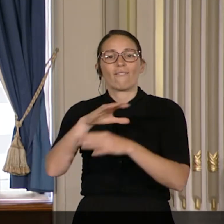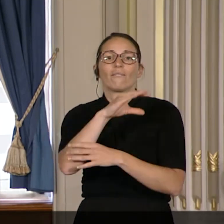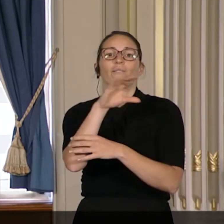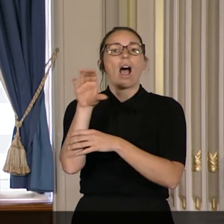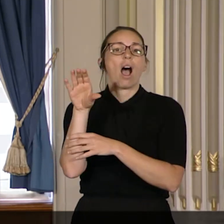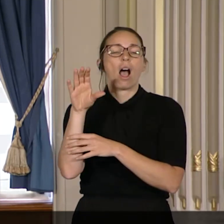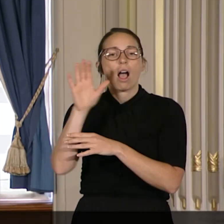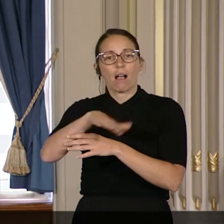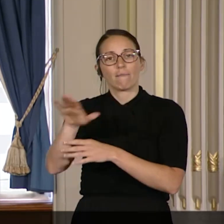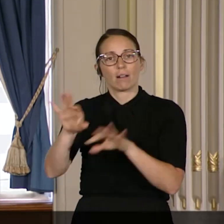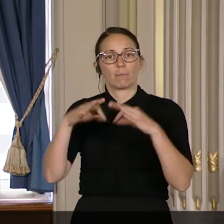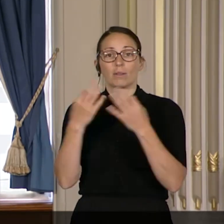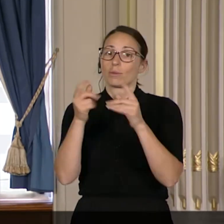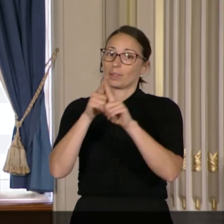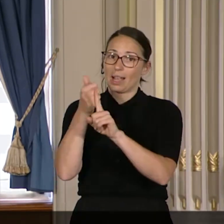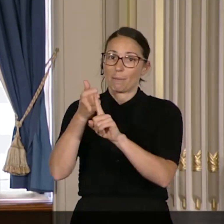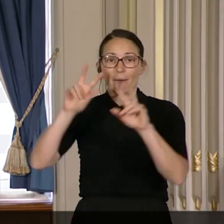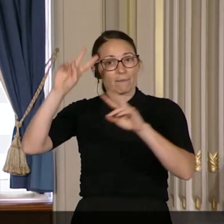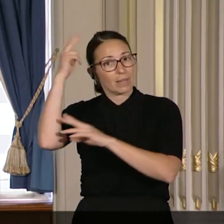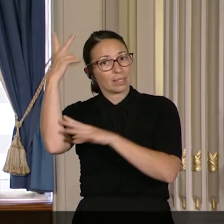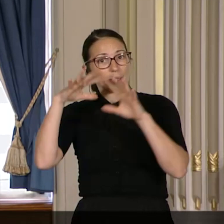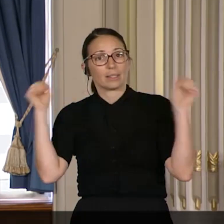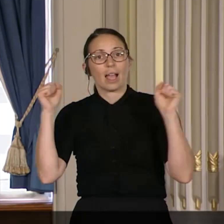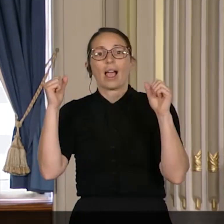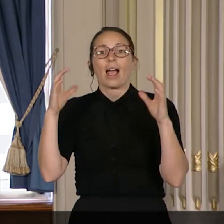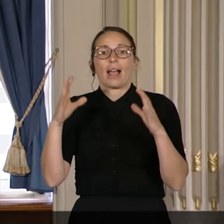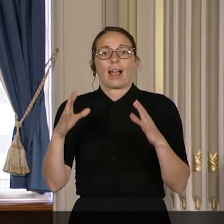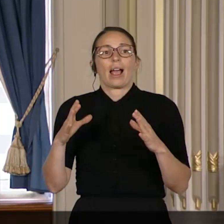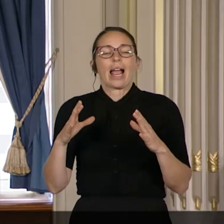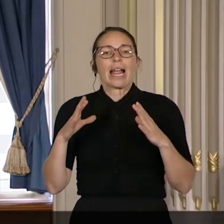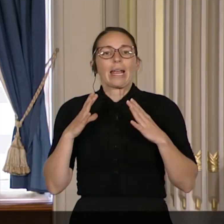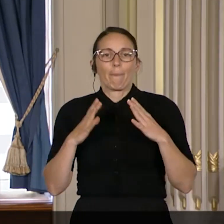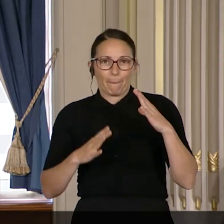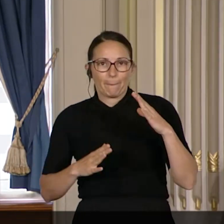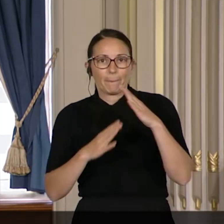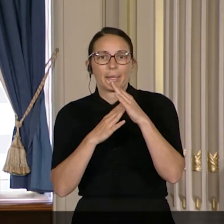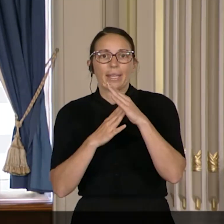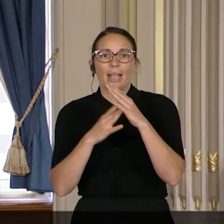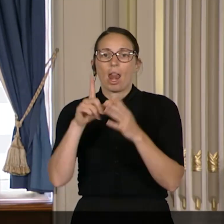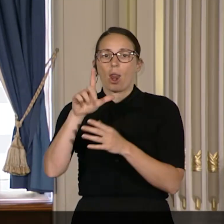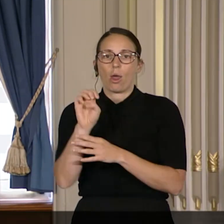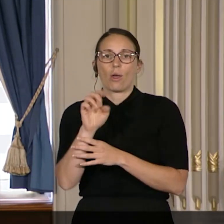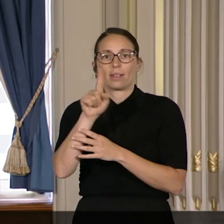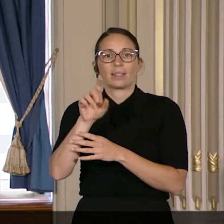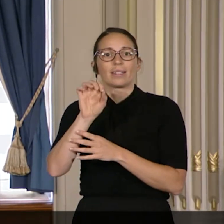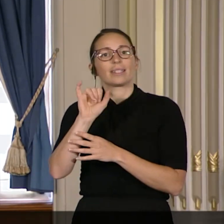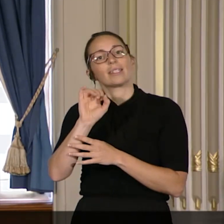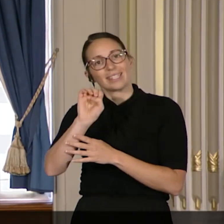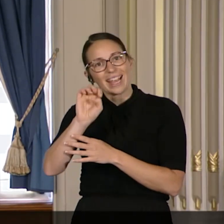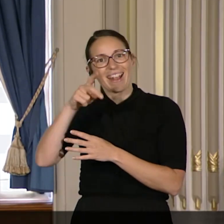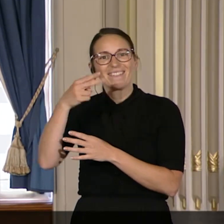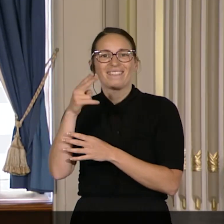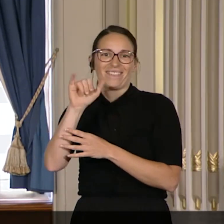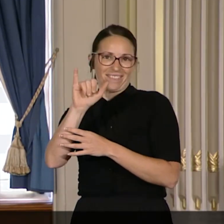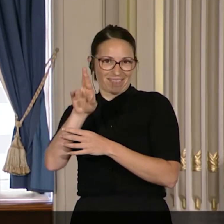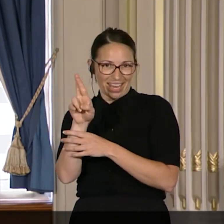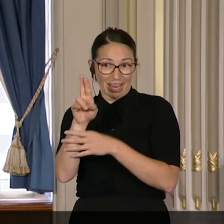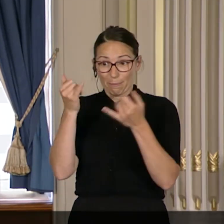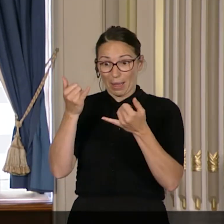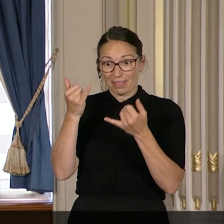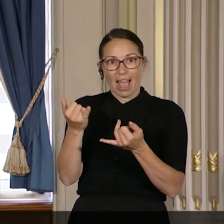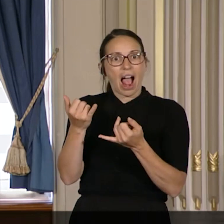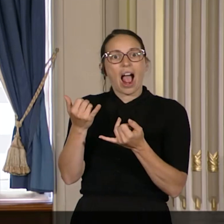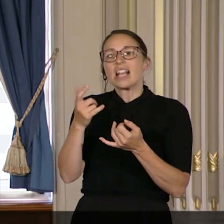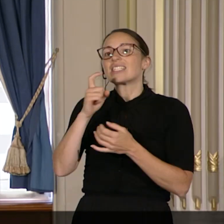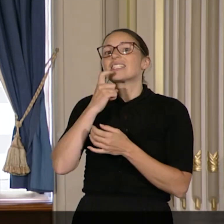-Famille et est vice-présidente du RIPI Le Zéphir. Découvrons ensemble la lauréate de la mention «